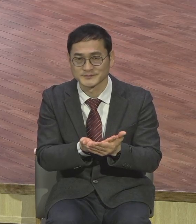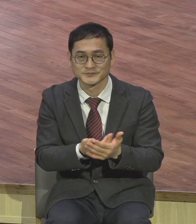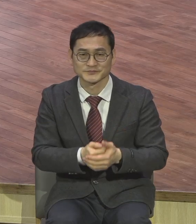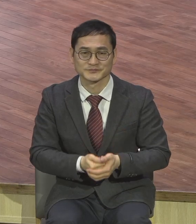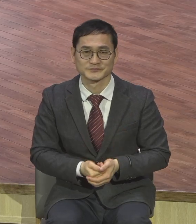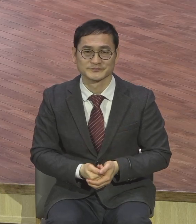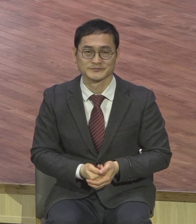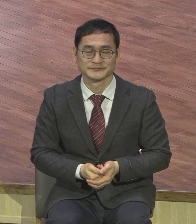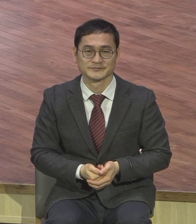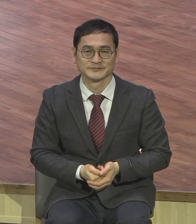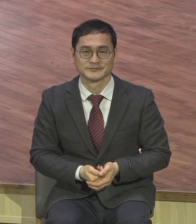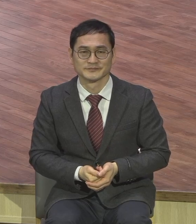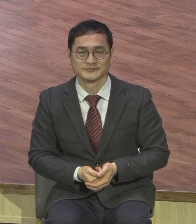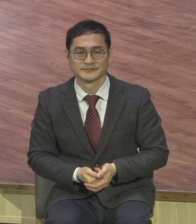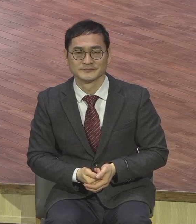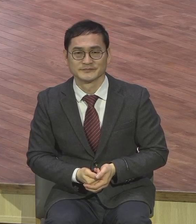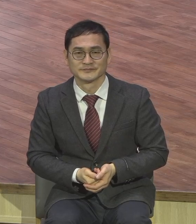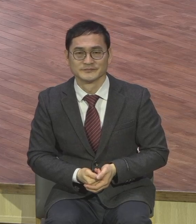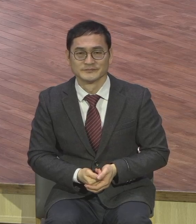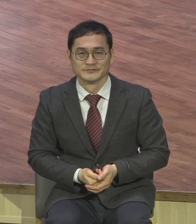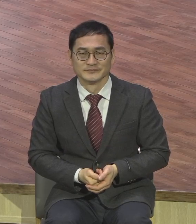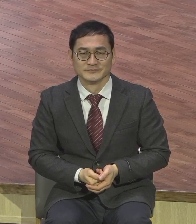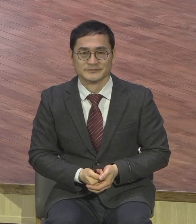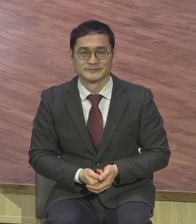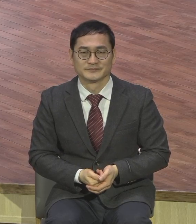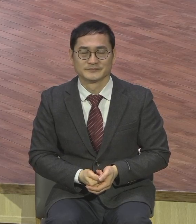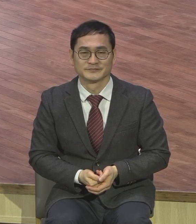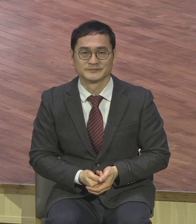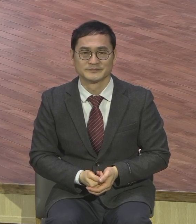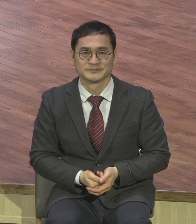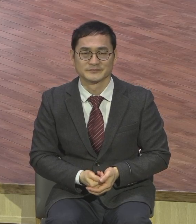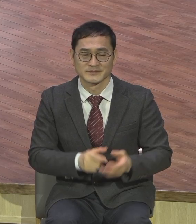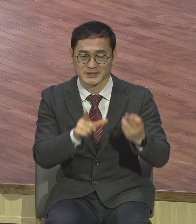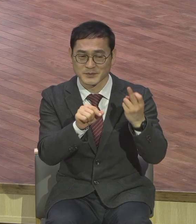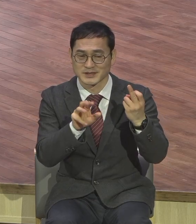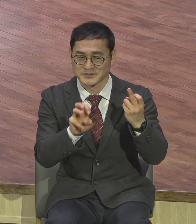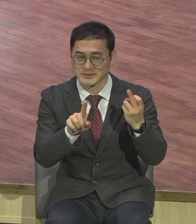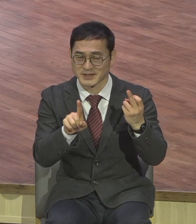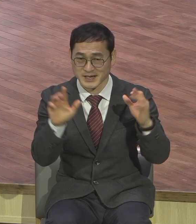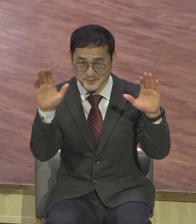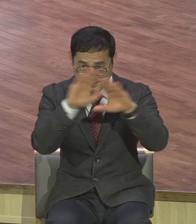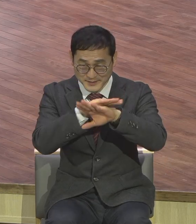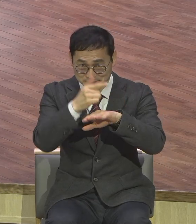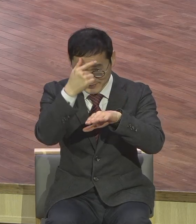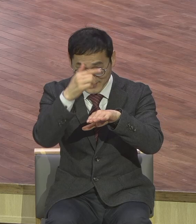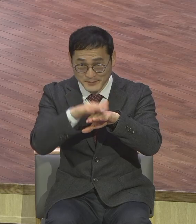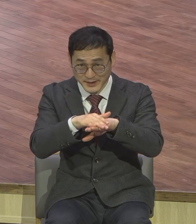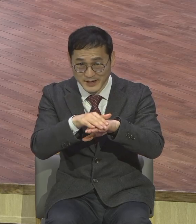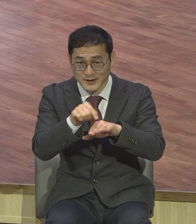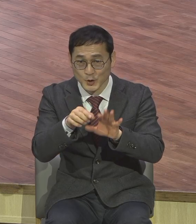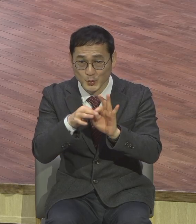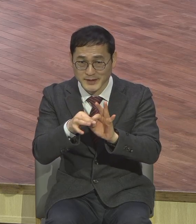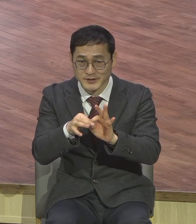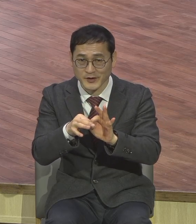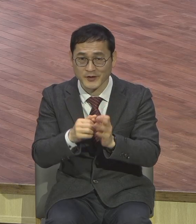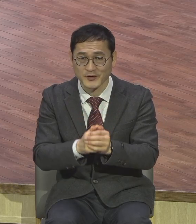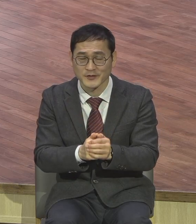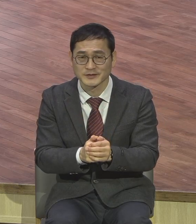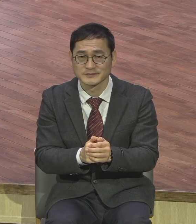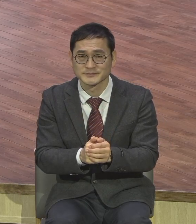송구영신예배를 통해서 하나님께서 2021년도 나에게 성취될 말씀을 주실 것이다 라는